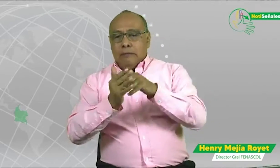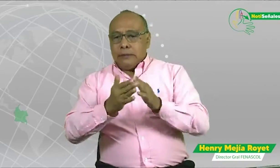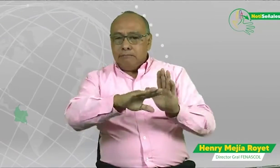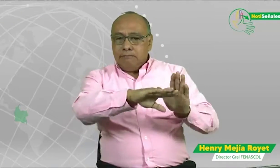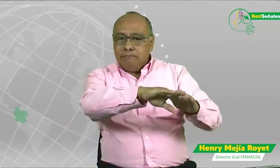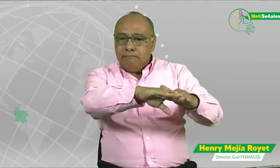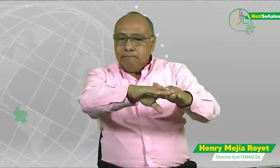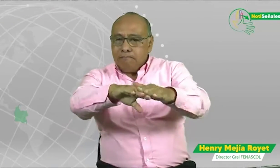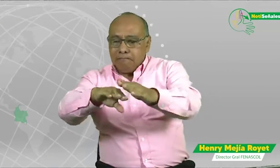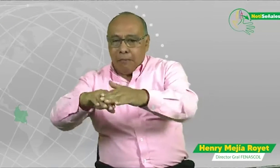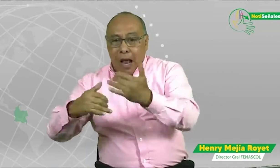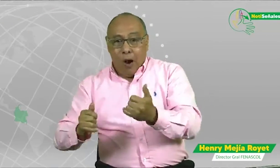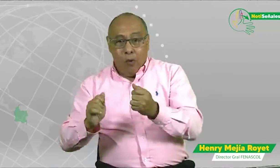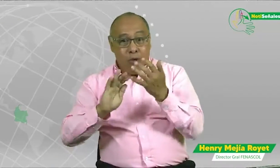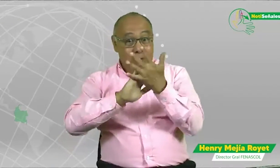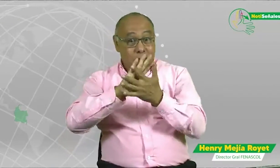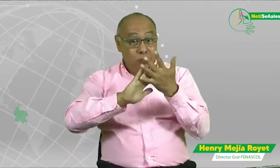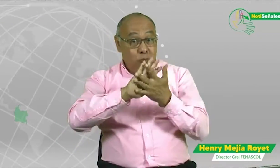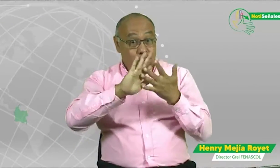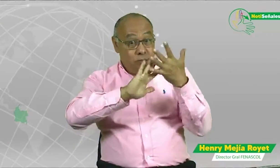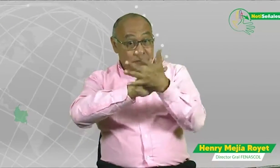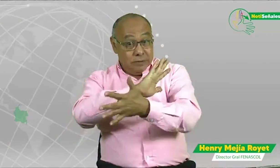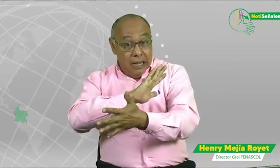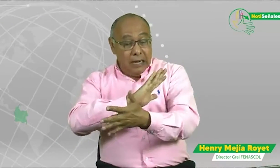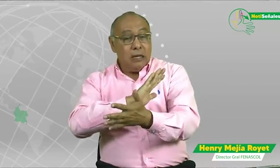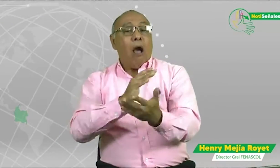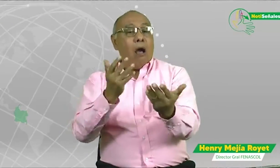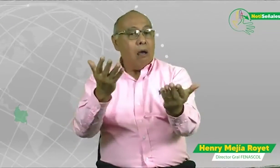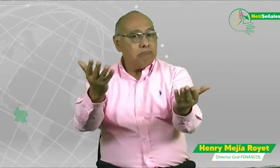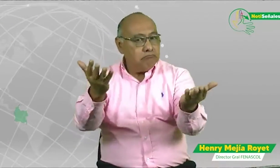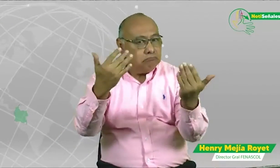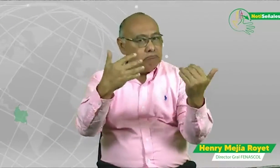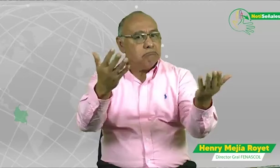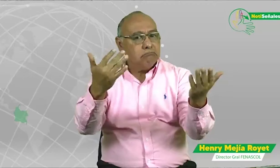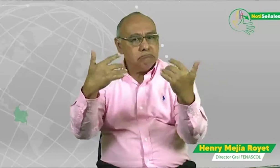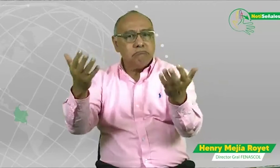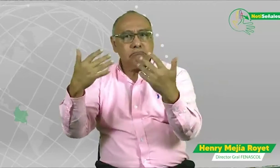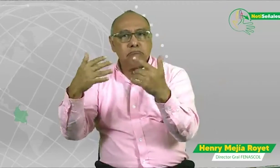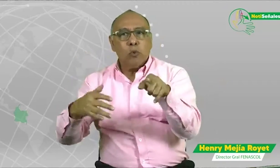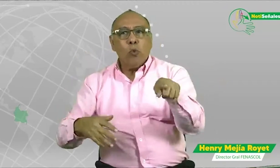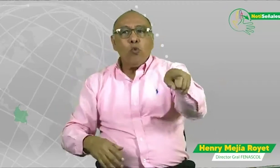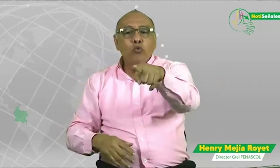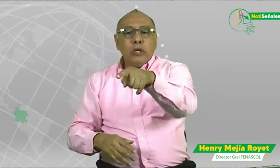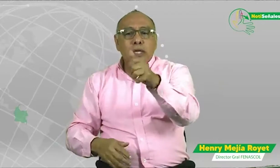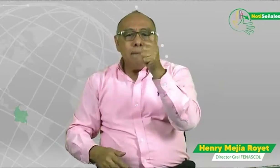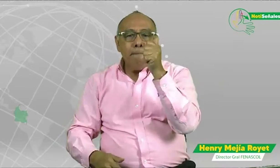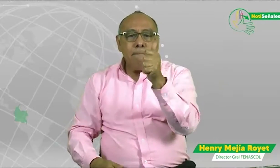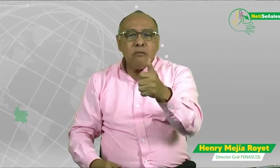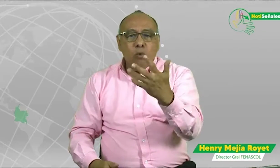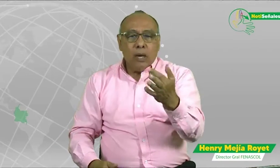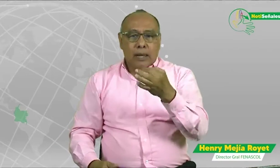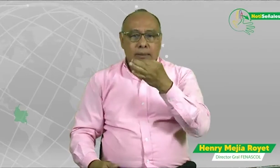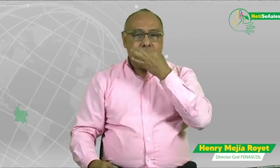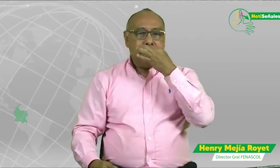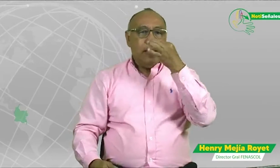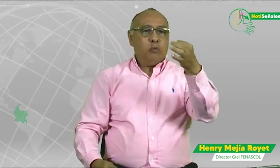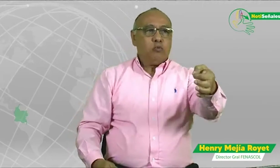Es algo que nosotros llamamos a la comunidad sorda, que está conectada en este momento, viéndonos desde sus hogares,